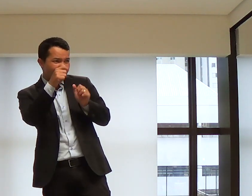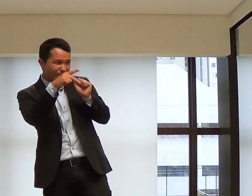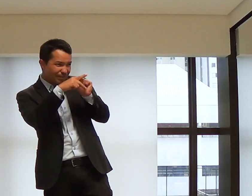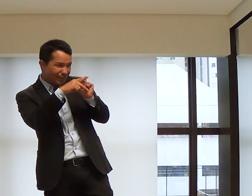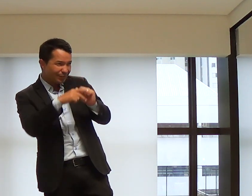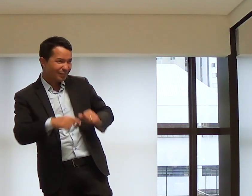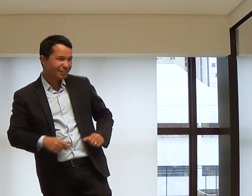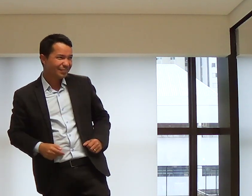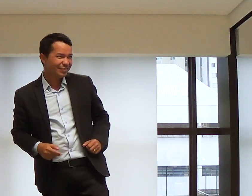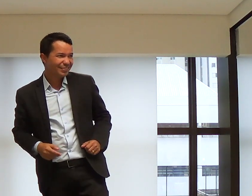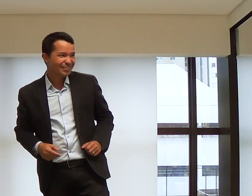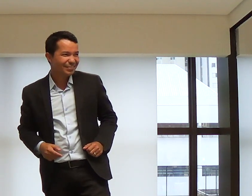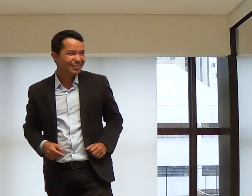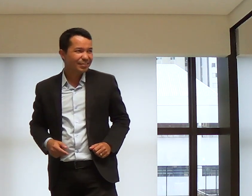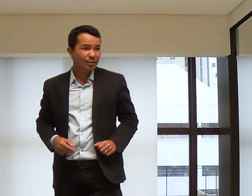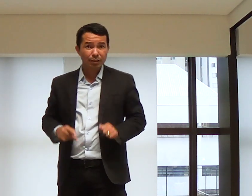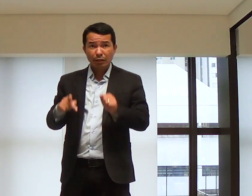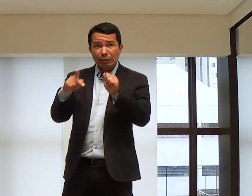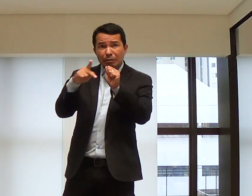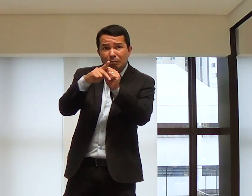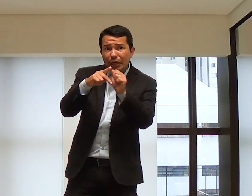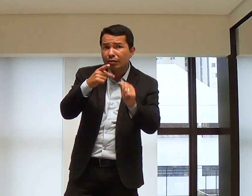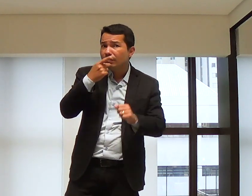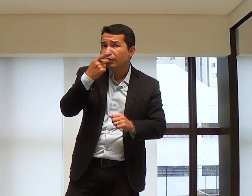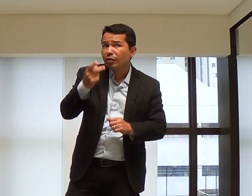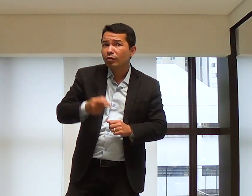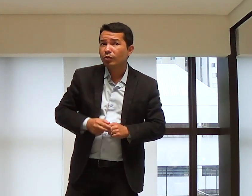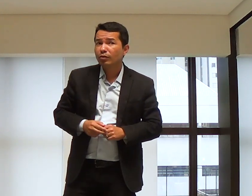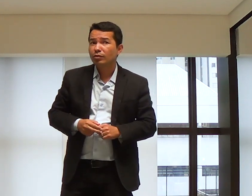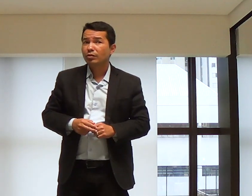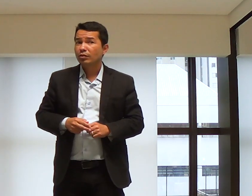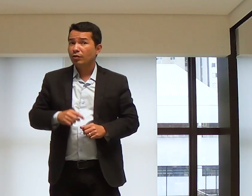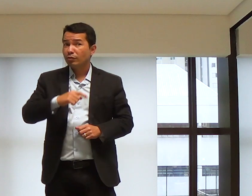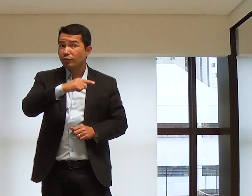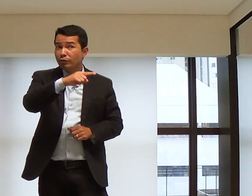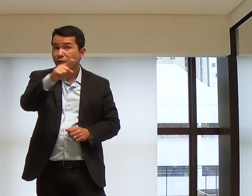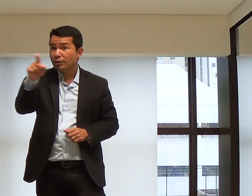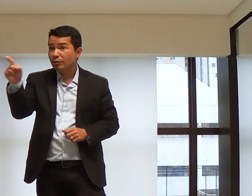Você se lembra, em primeiro Pedro, o que que diz?